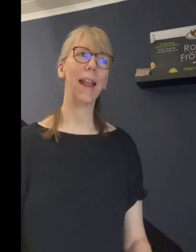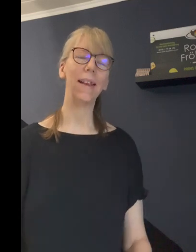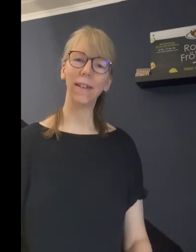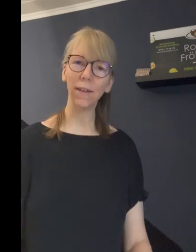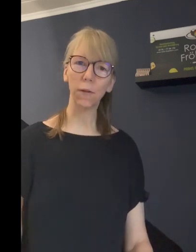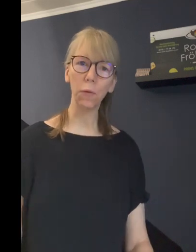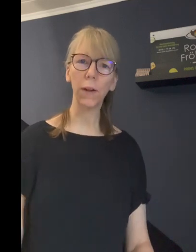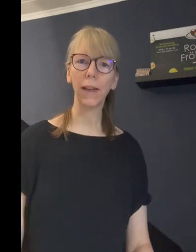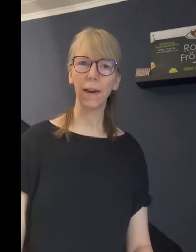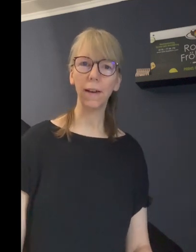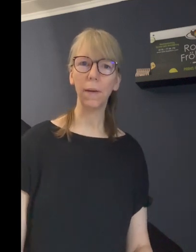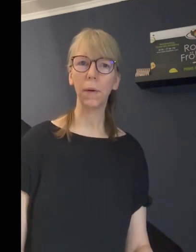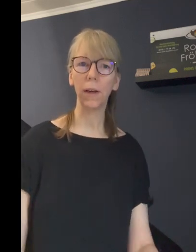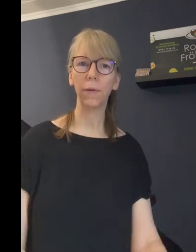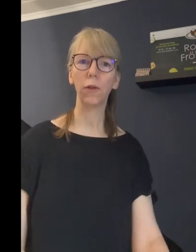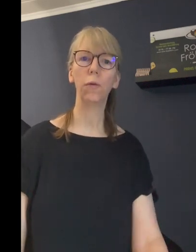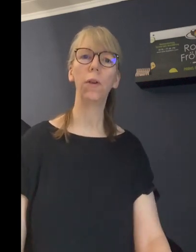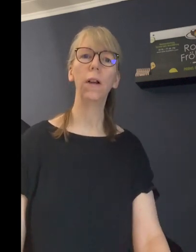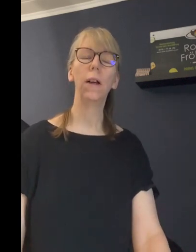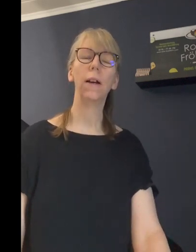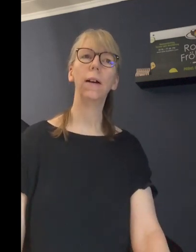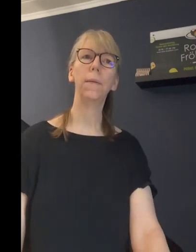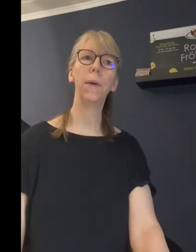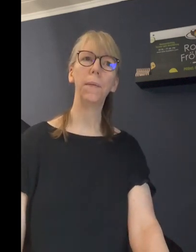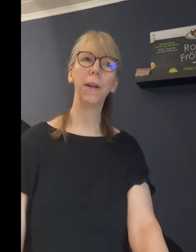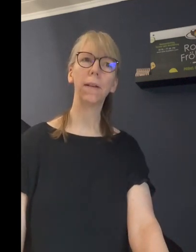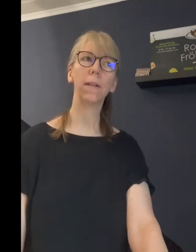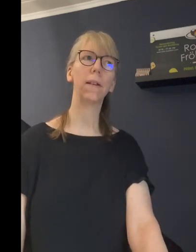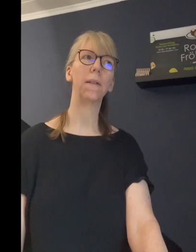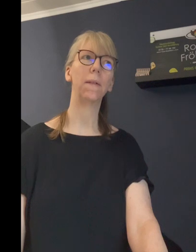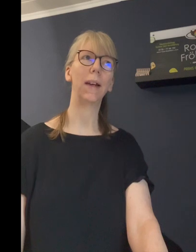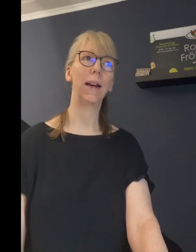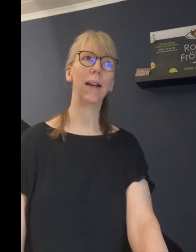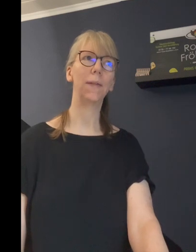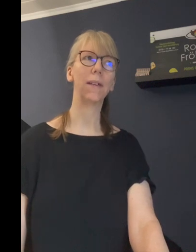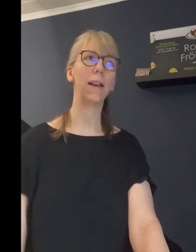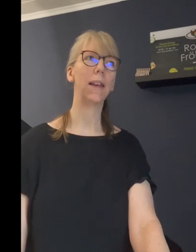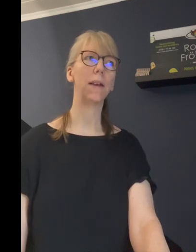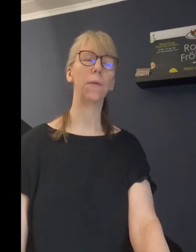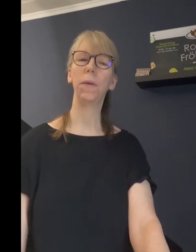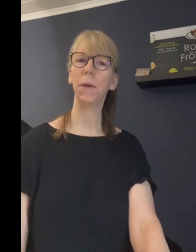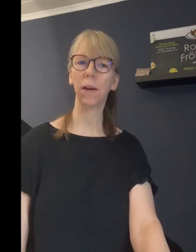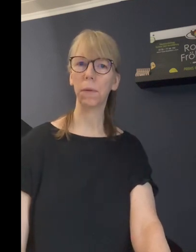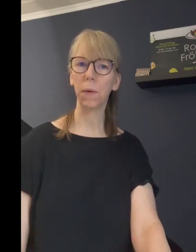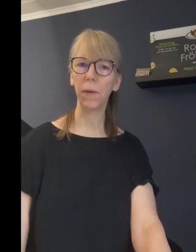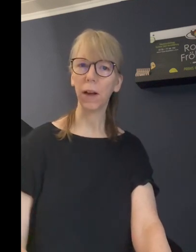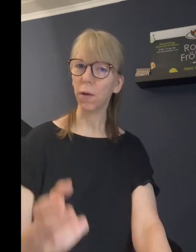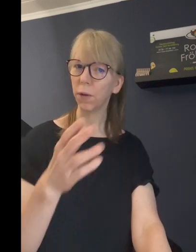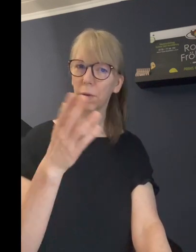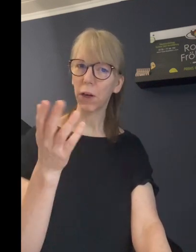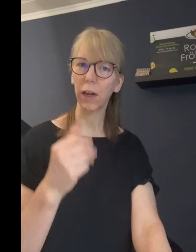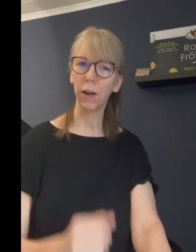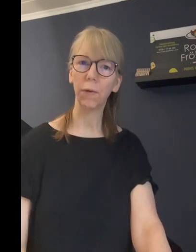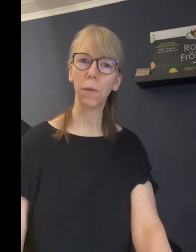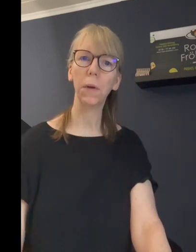Es ist so, ich kannte den Begriff schon, weil man das, ja, ich weiß gar nicht, wie mir das mal über den Weg gelaufen ist, wahrscheinlich in der Fortbildung.